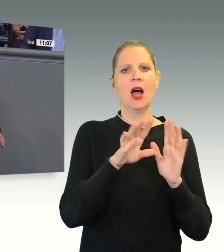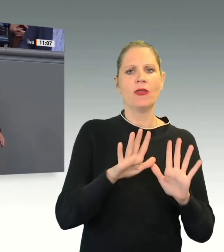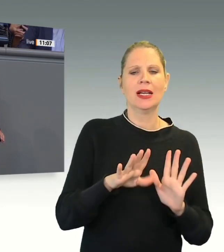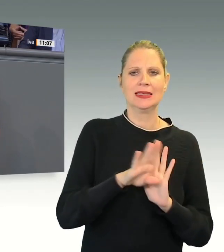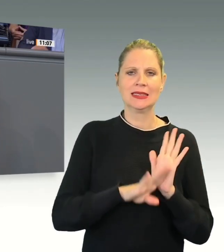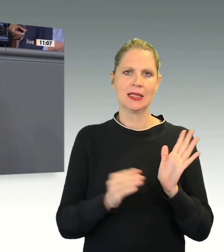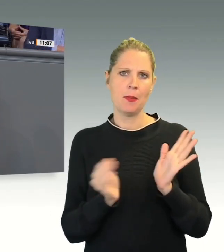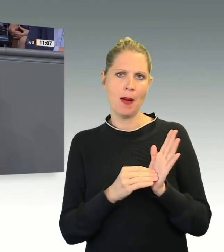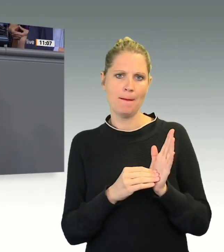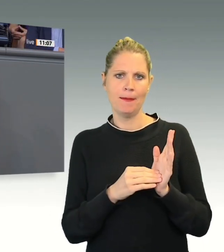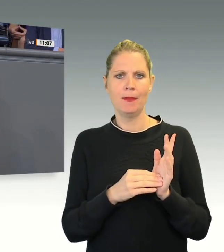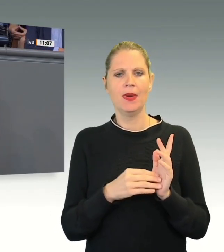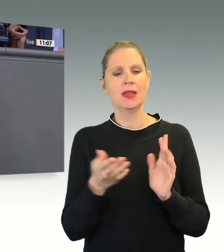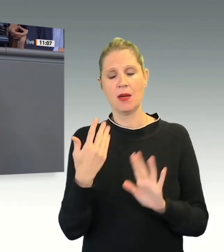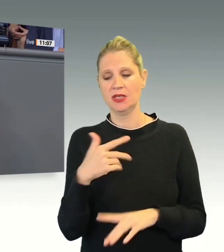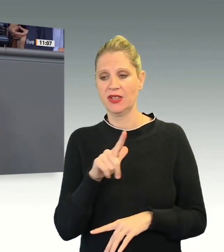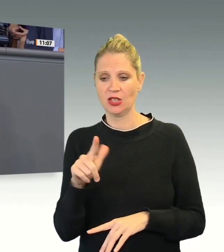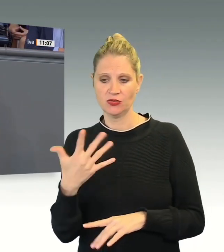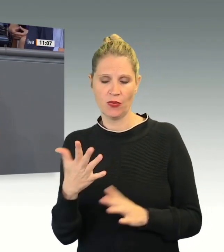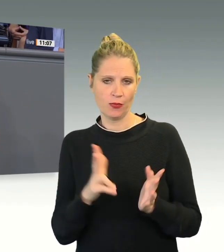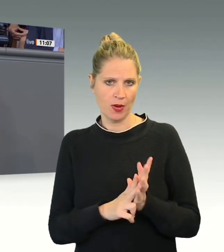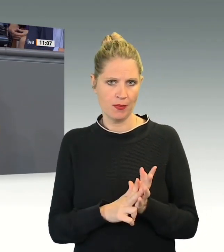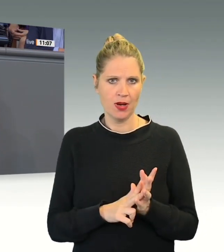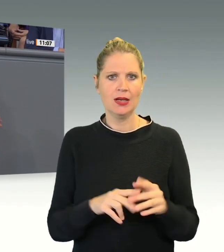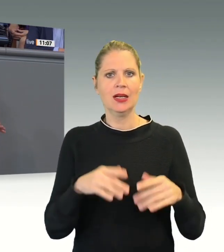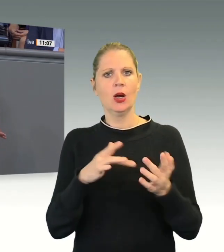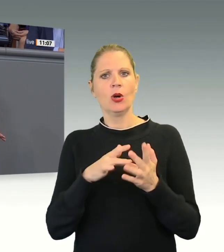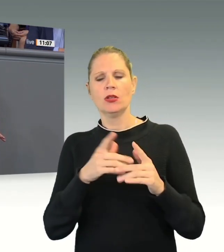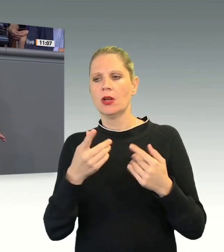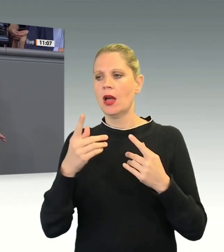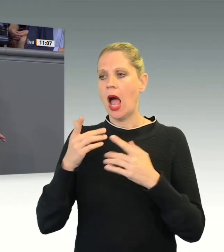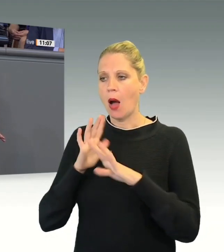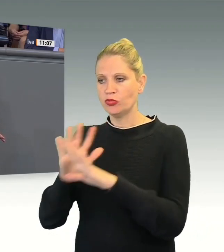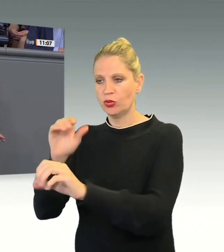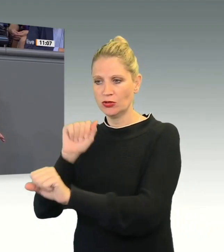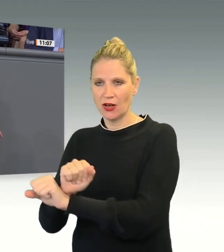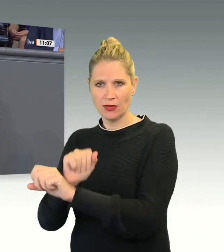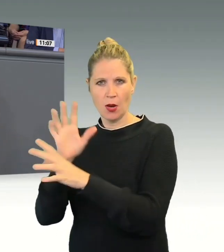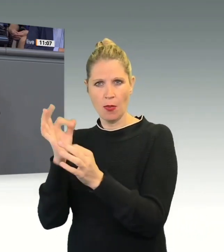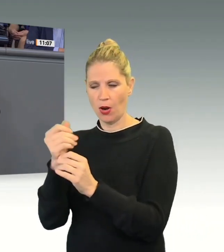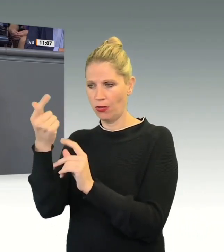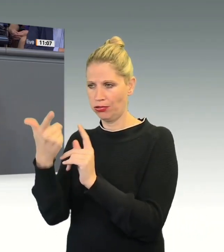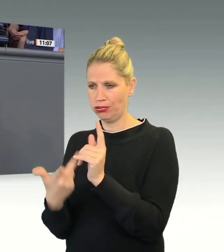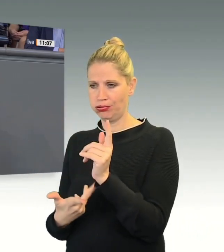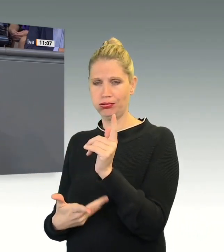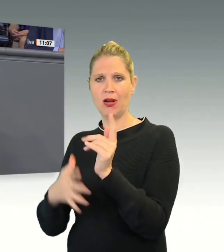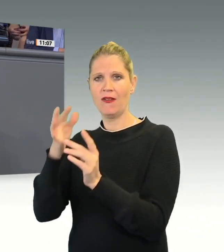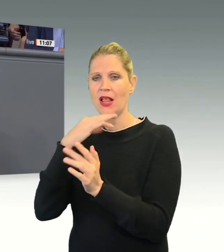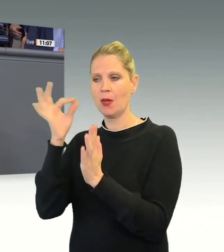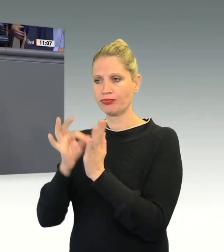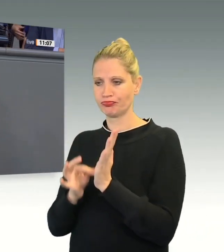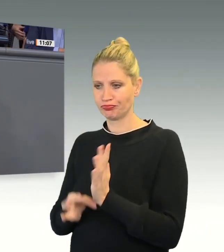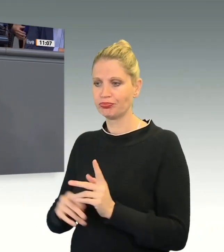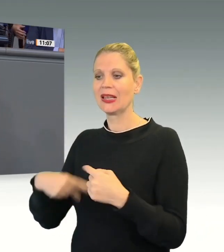Abschiebungshaft zu umgehen und Menschen bereits aus geringeren Anlässen in Haft zu nehmen, als es die Abschiebungshaft eigentlich vorsieht. Dementsprechend betrug die